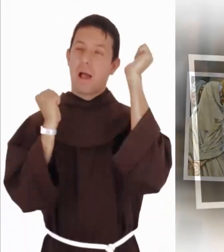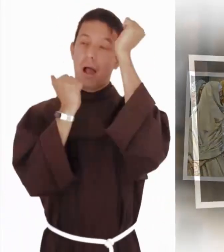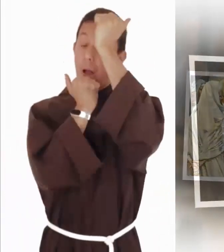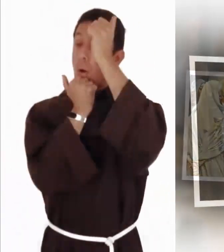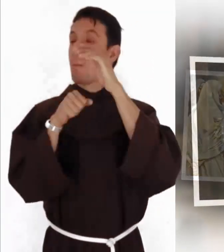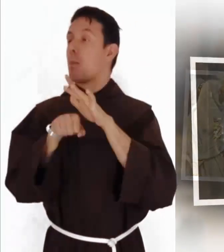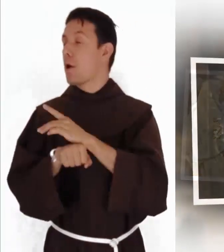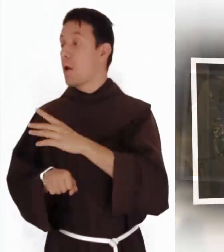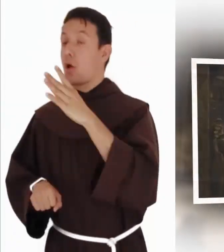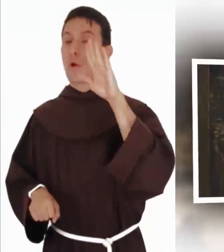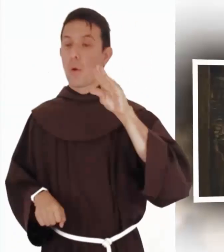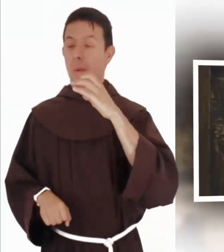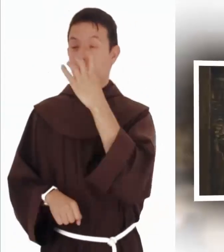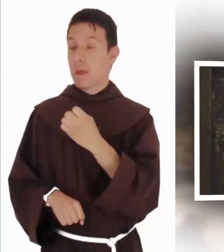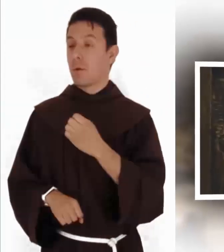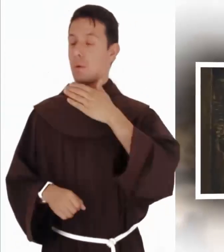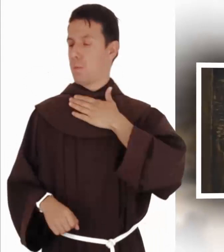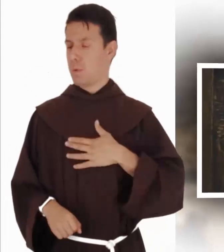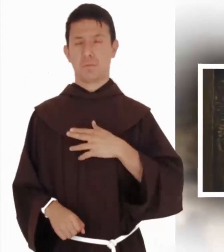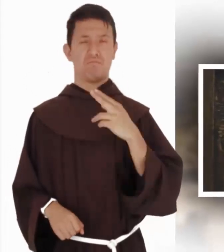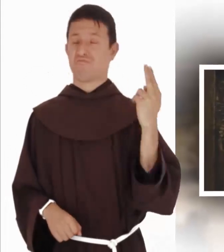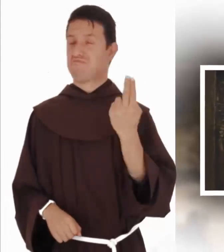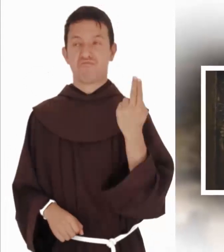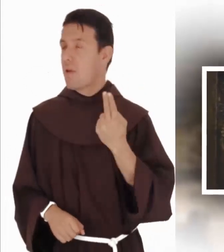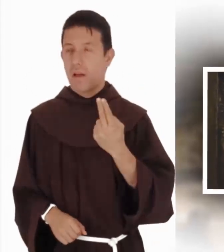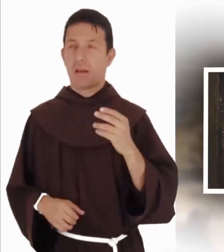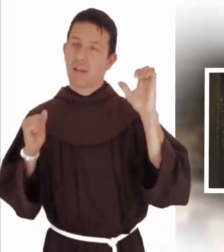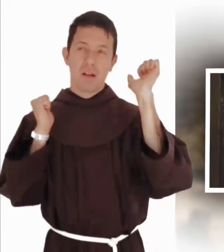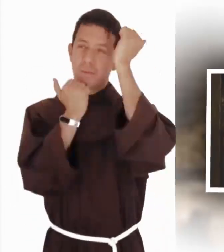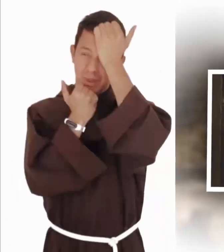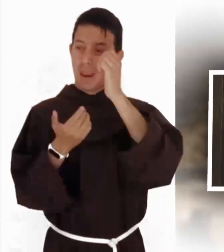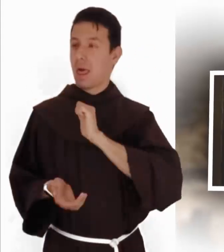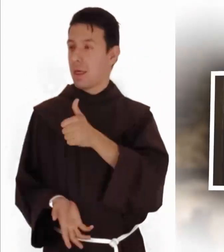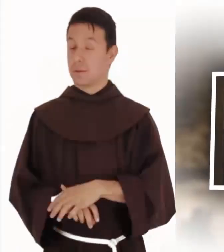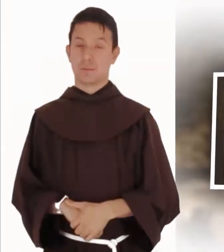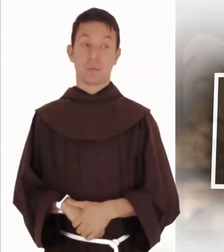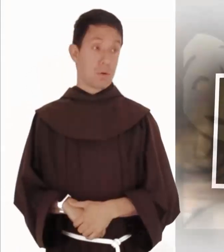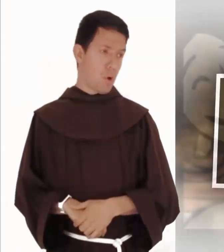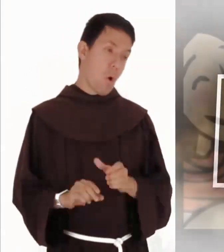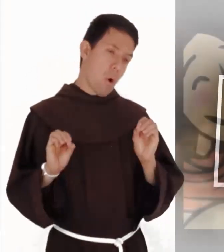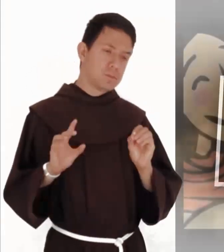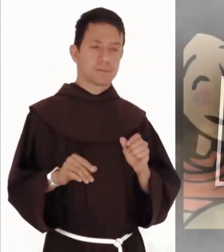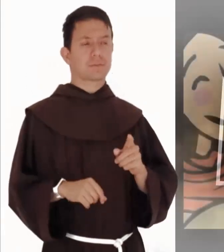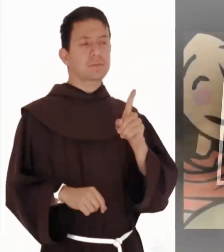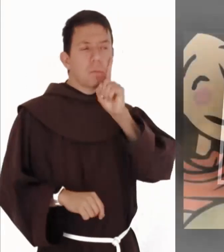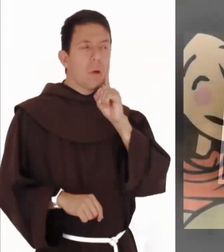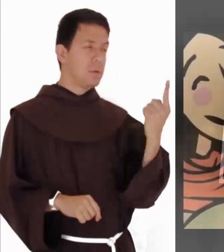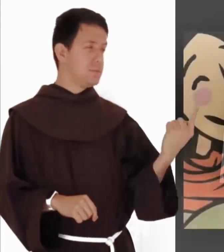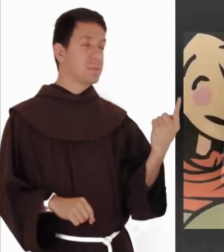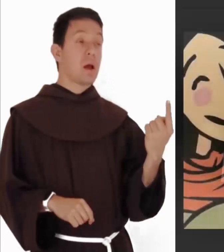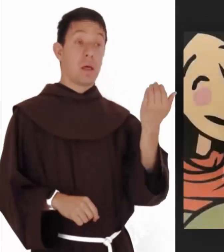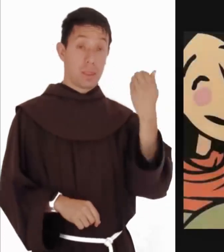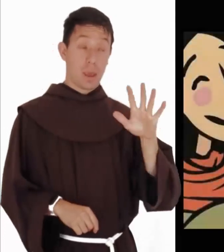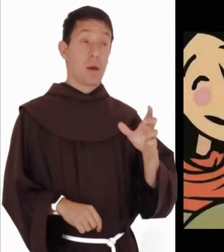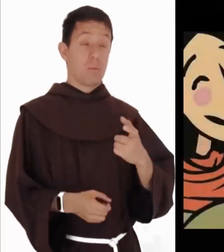justos que no necesitan convertirse. ¿Y qué mujer hay que si tiene 10 monedas de plata y pierde